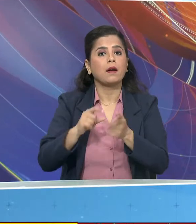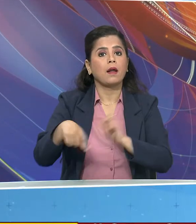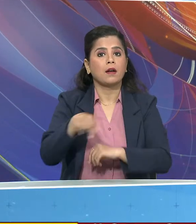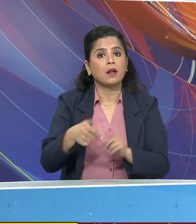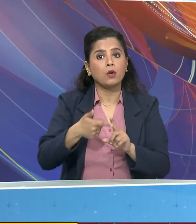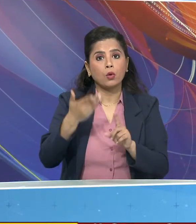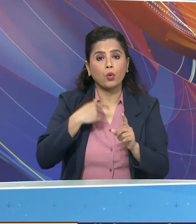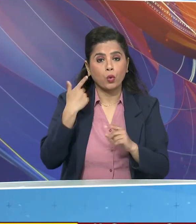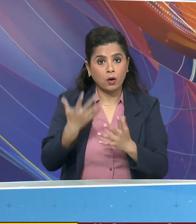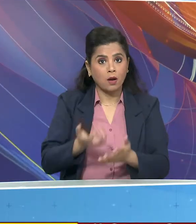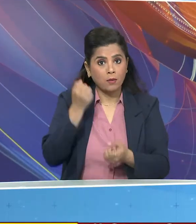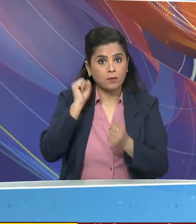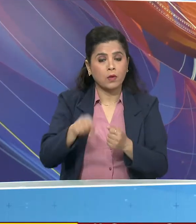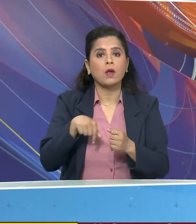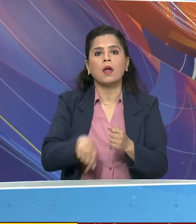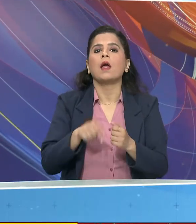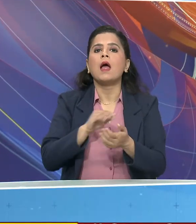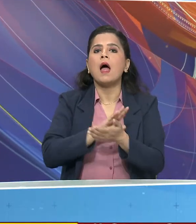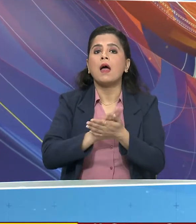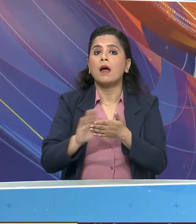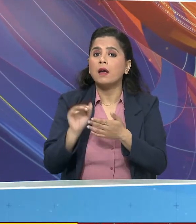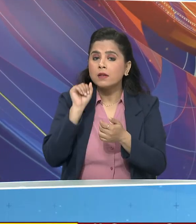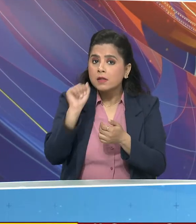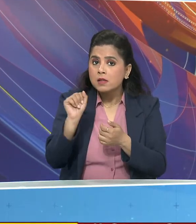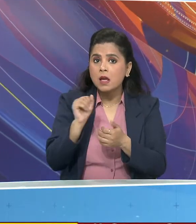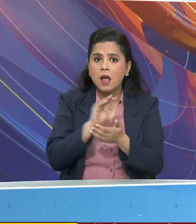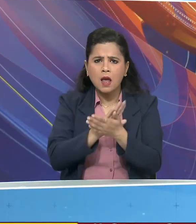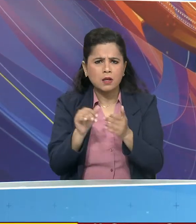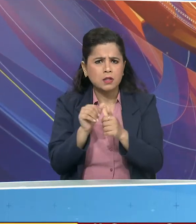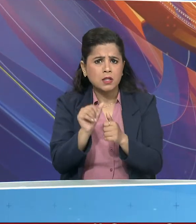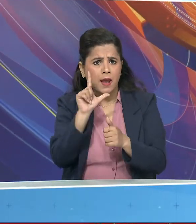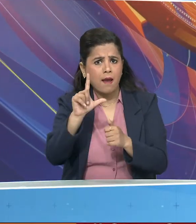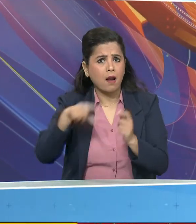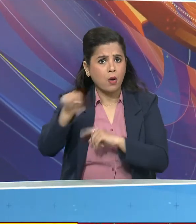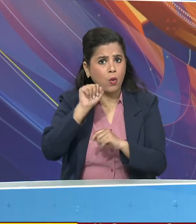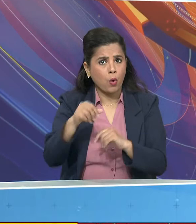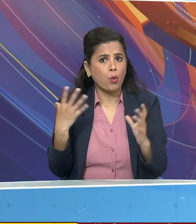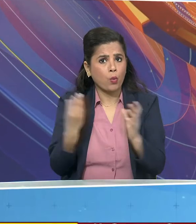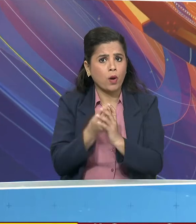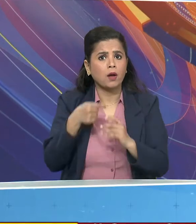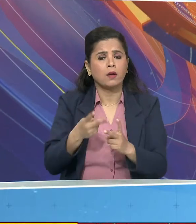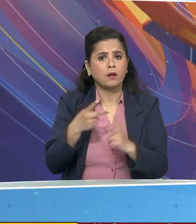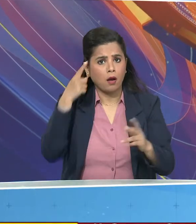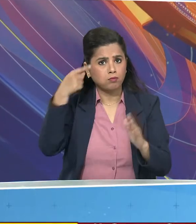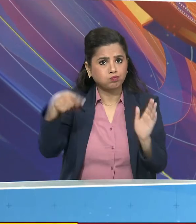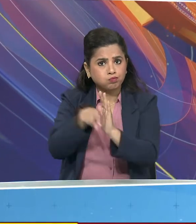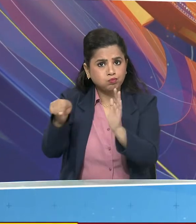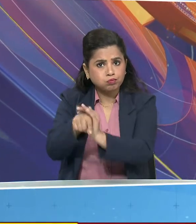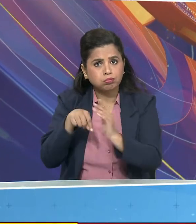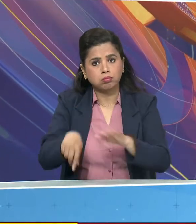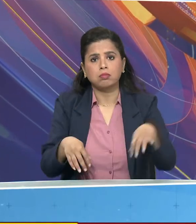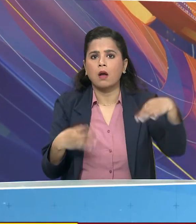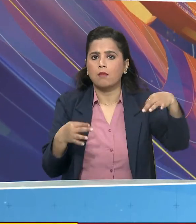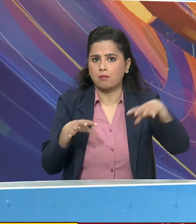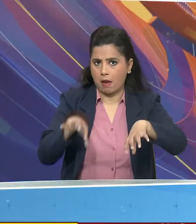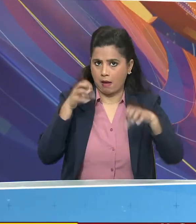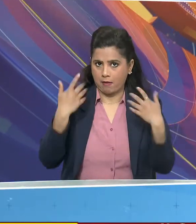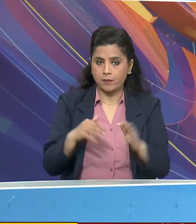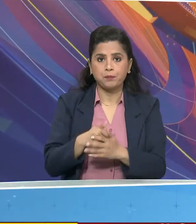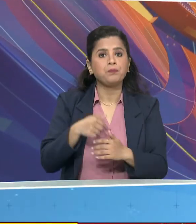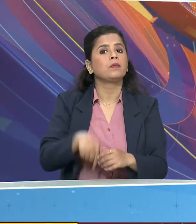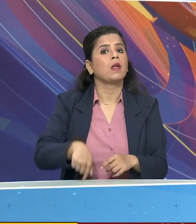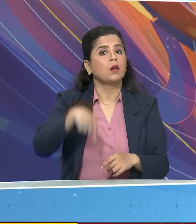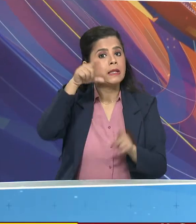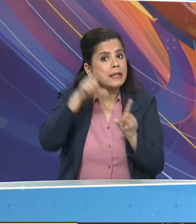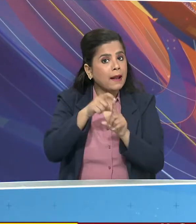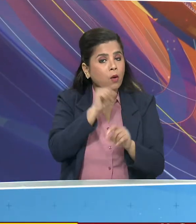लिए हिंदुस्तान, Aeronetics Limited और लासन और टूब्रो लिमिटेट के साथ समझोतों पर हस्ताक्षर किये हैं आज नहीं दिल्ली